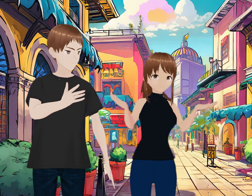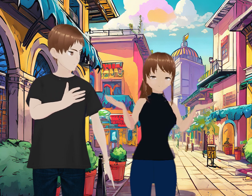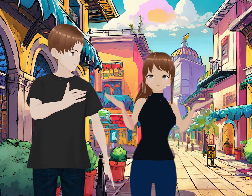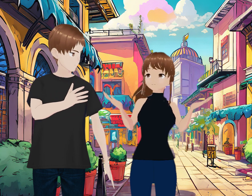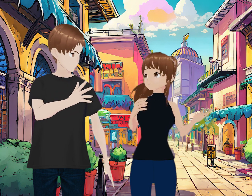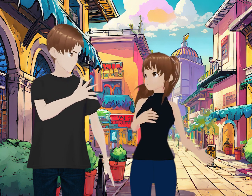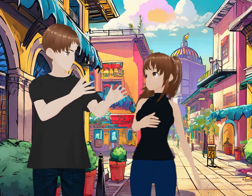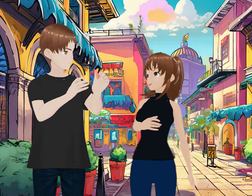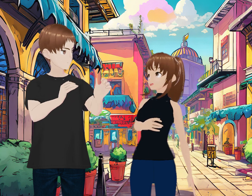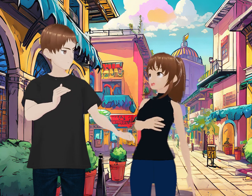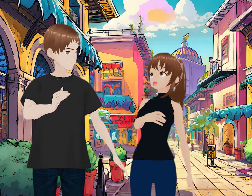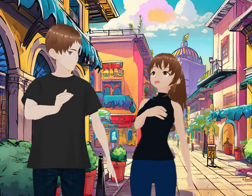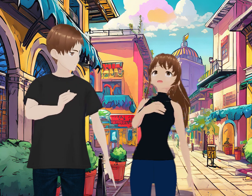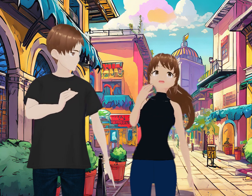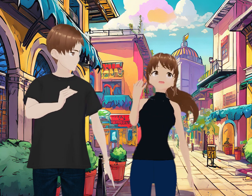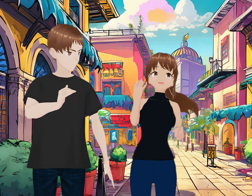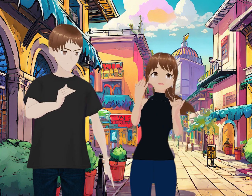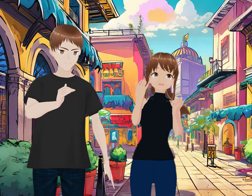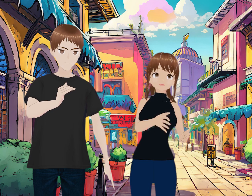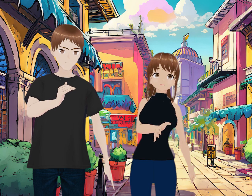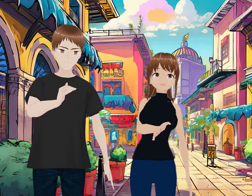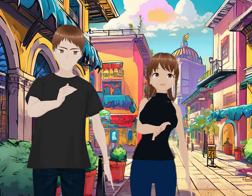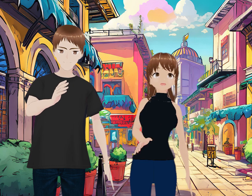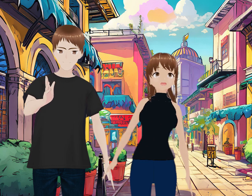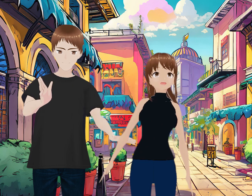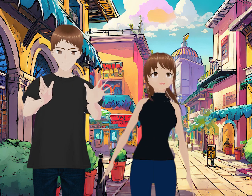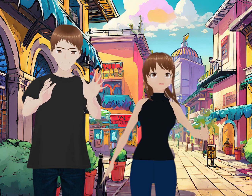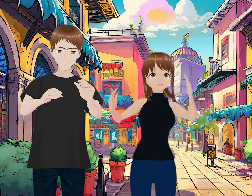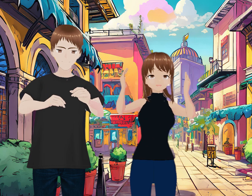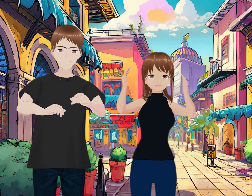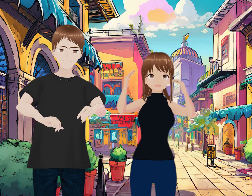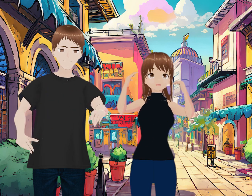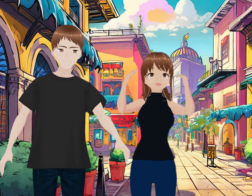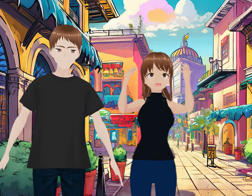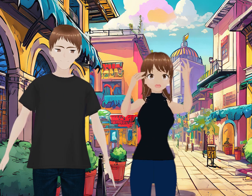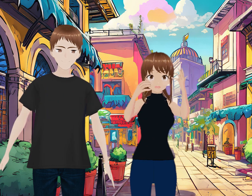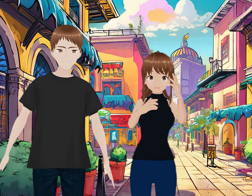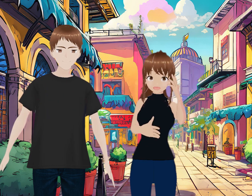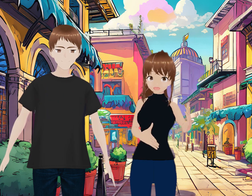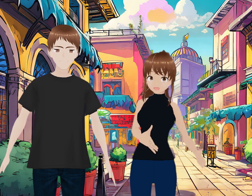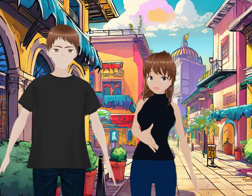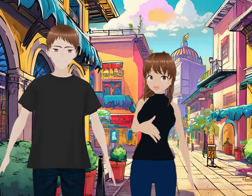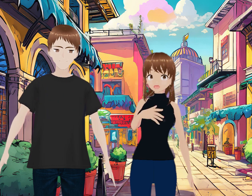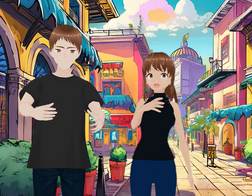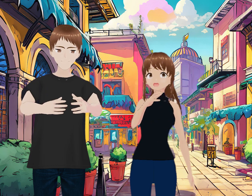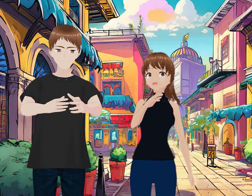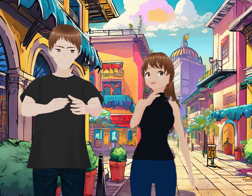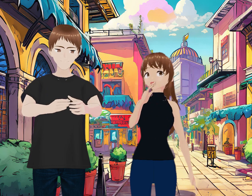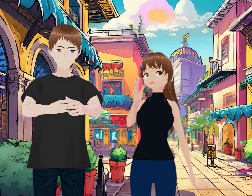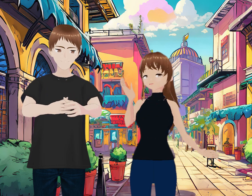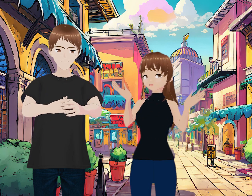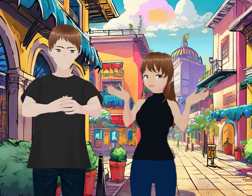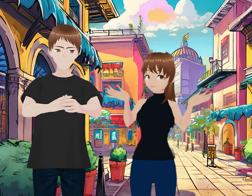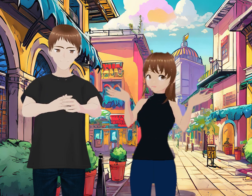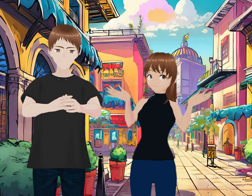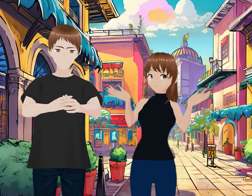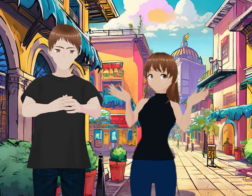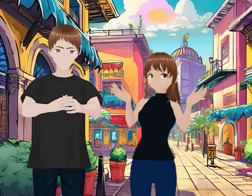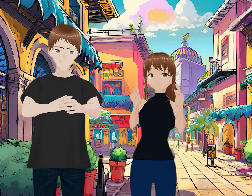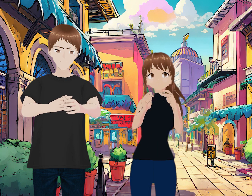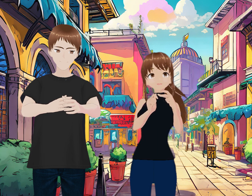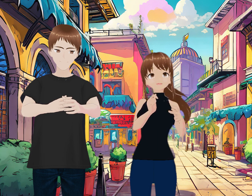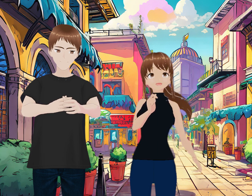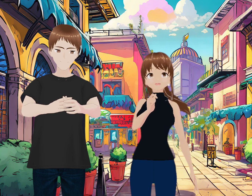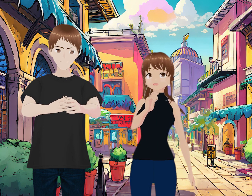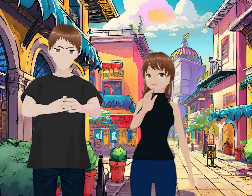pero bueno, empecemos con películas, ¿no? Hoy yo les quiero hablar de una película que seguramente ustedes han visto o escuchado,